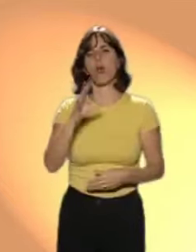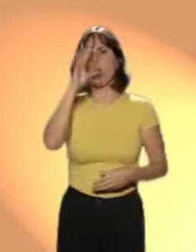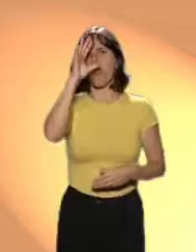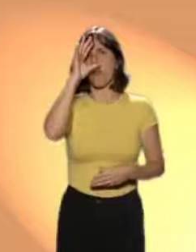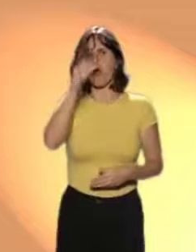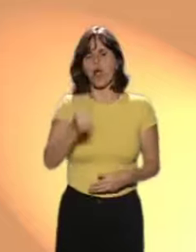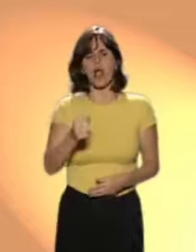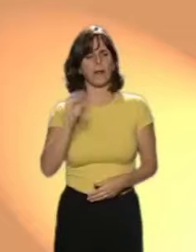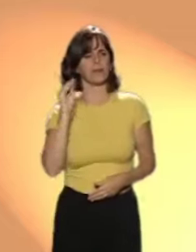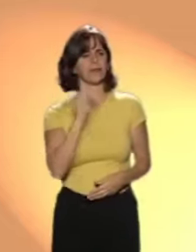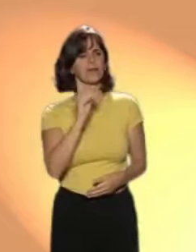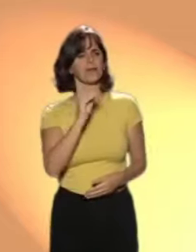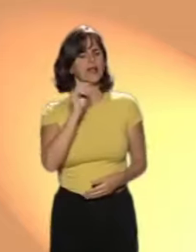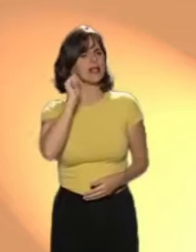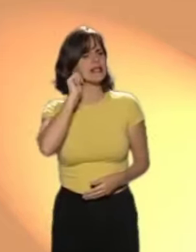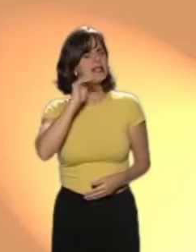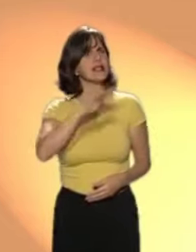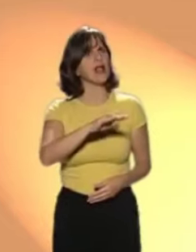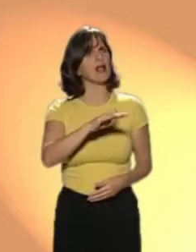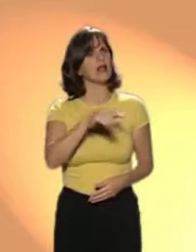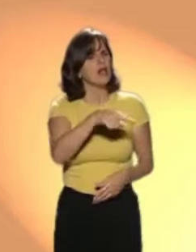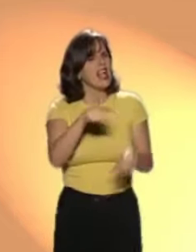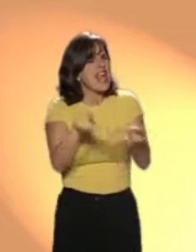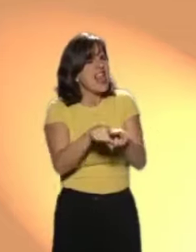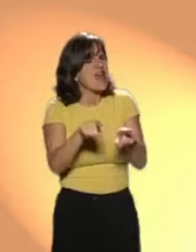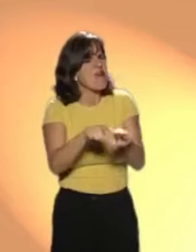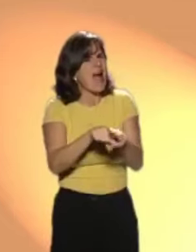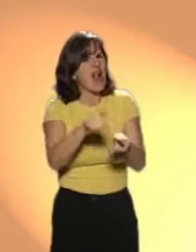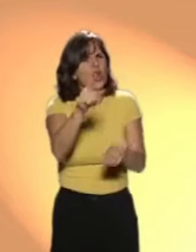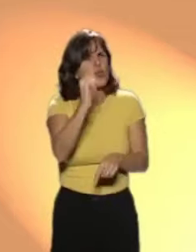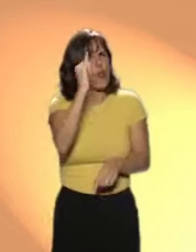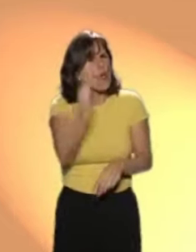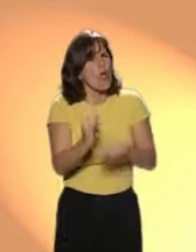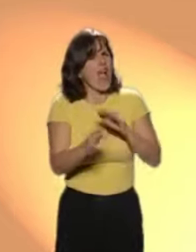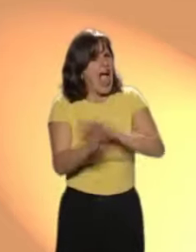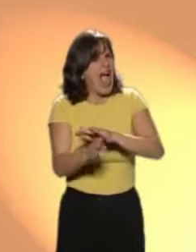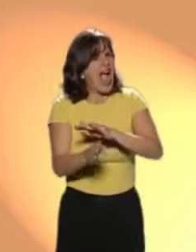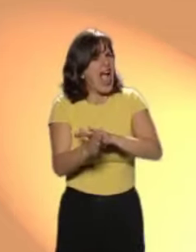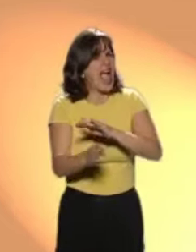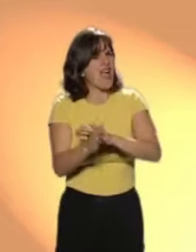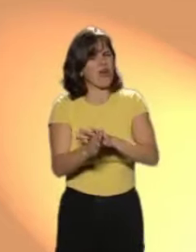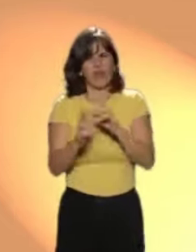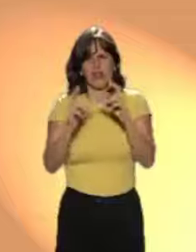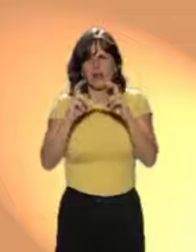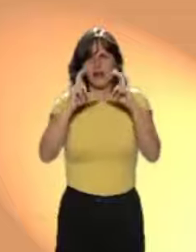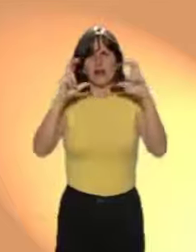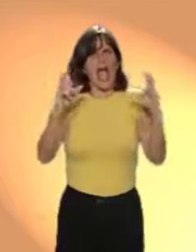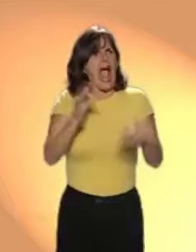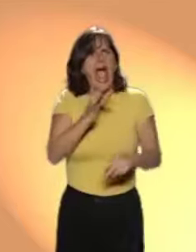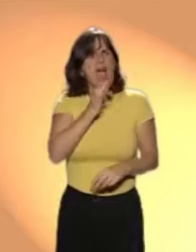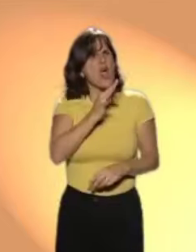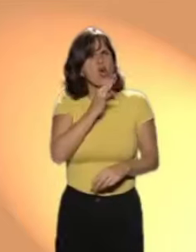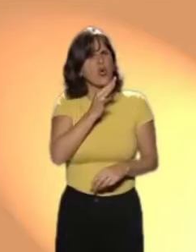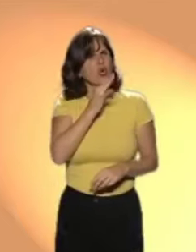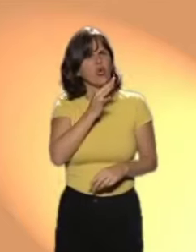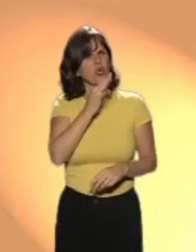Pasaron los días y la bruja le dijo a la niña ¿Qué pasa tu hermano? No engorda, sigue muy delgado.